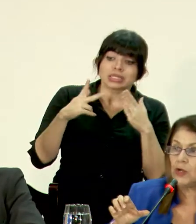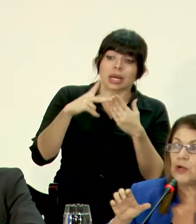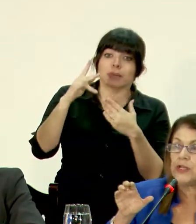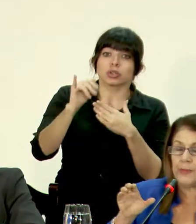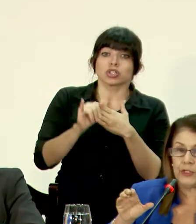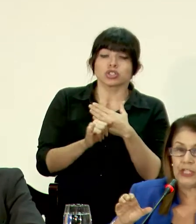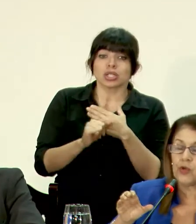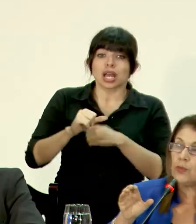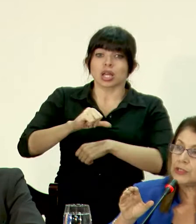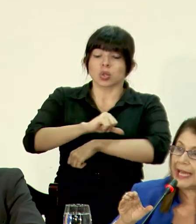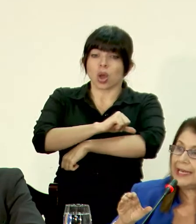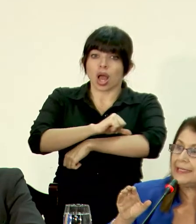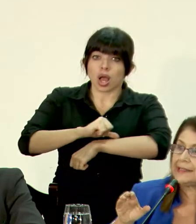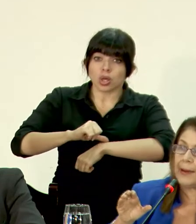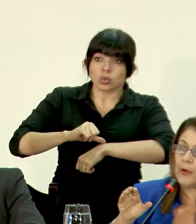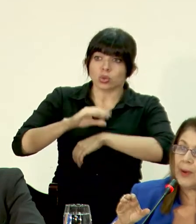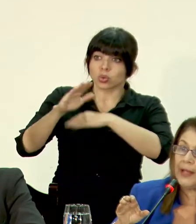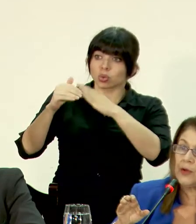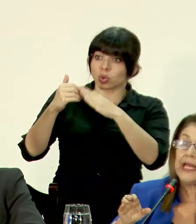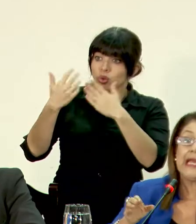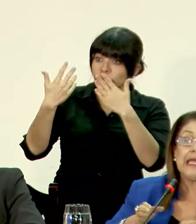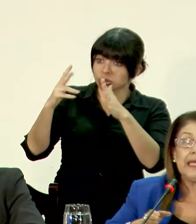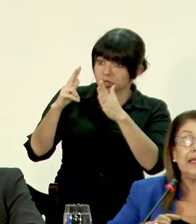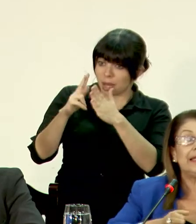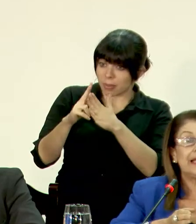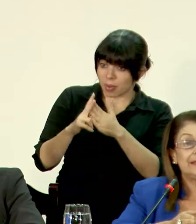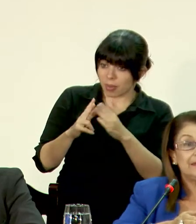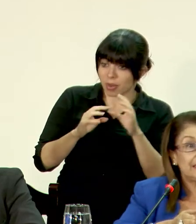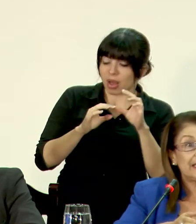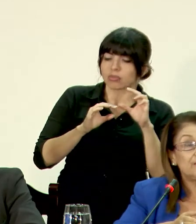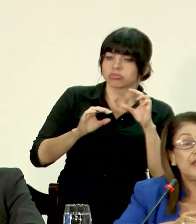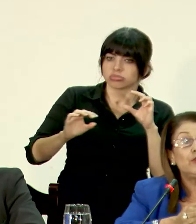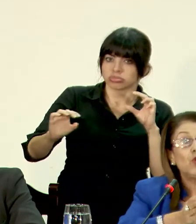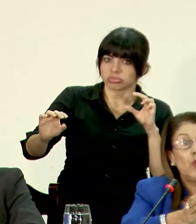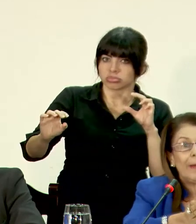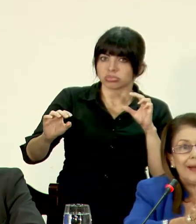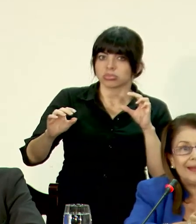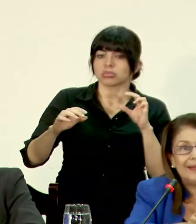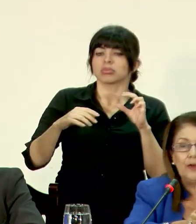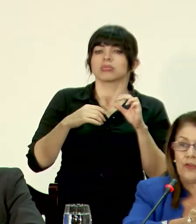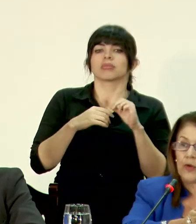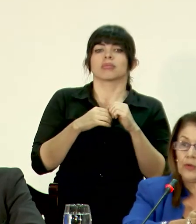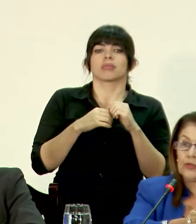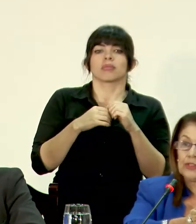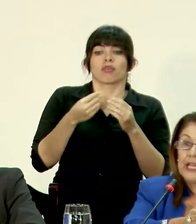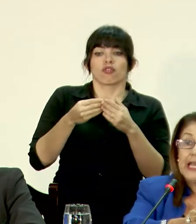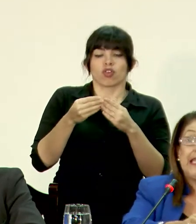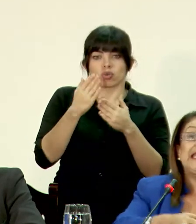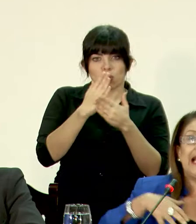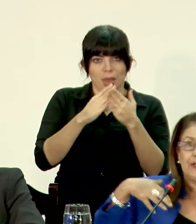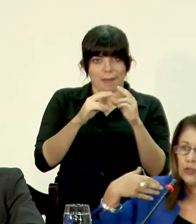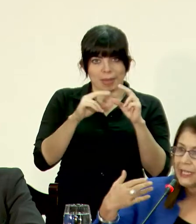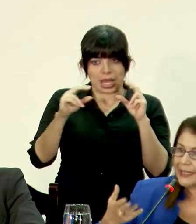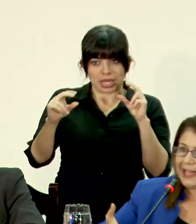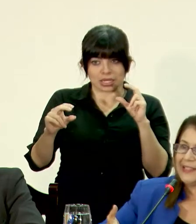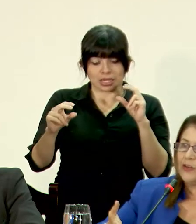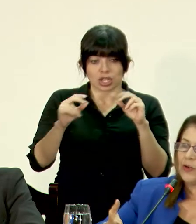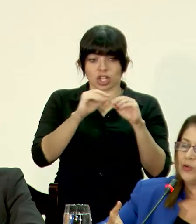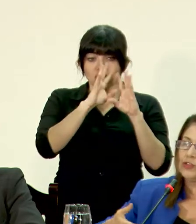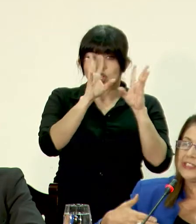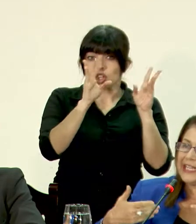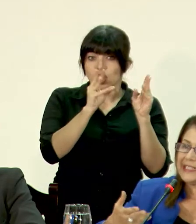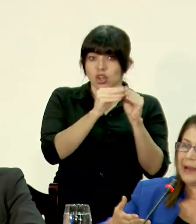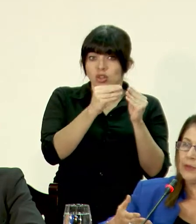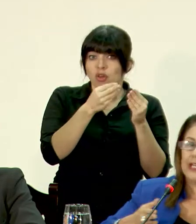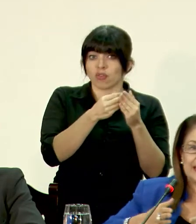arquitectónico y el proyecto como tal está aprobado y le transferimos una parte de los recursos. Y la totalidad de